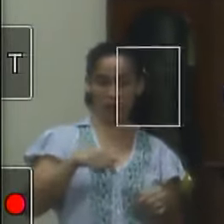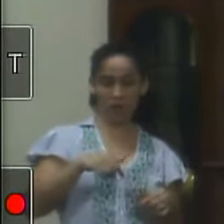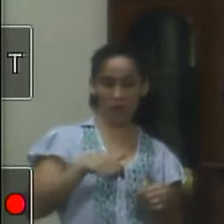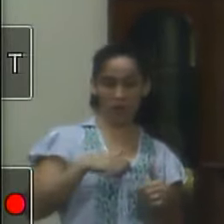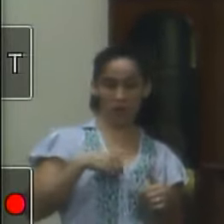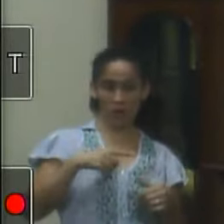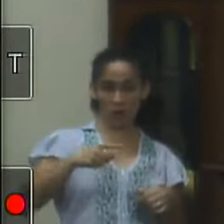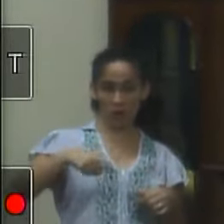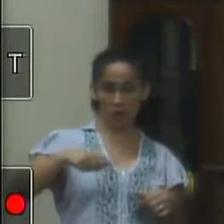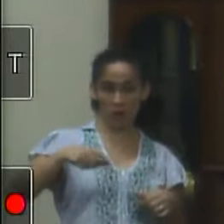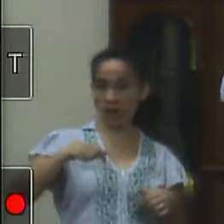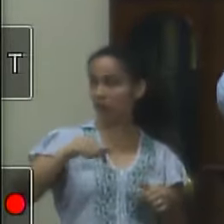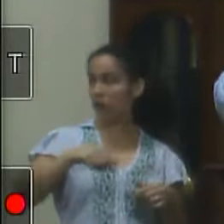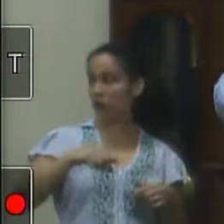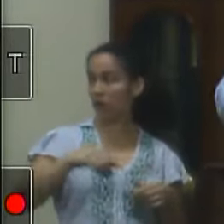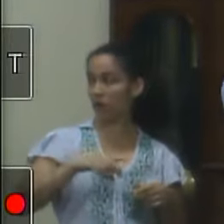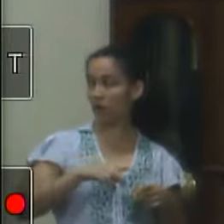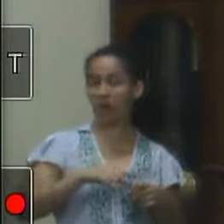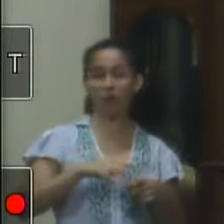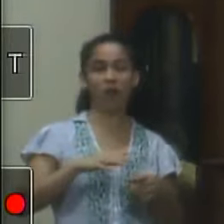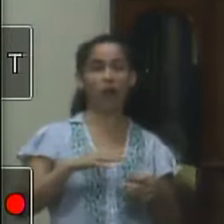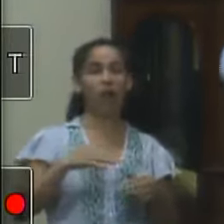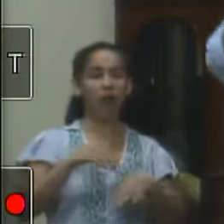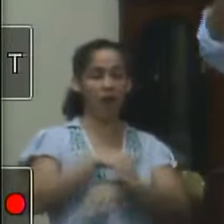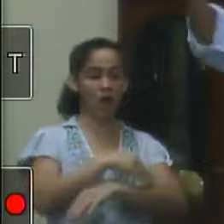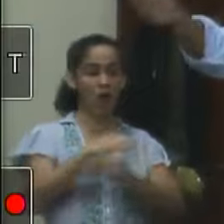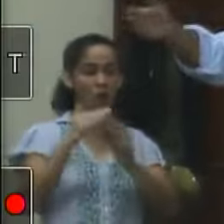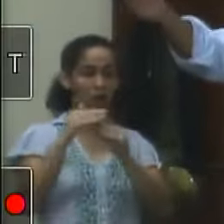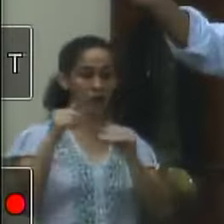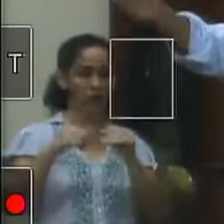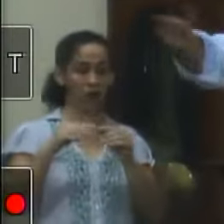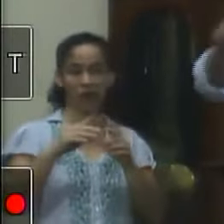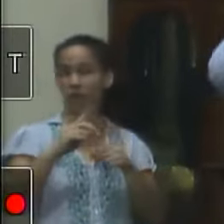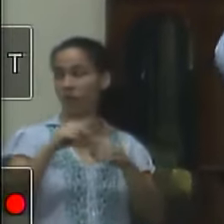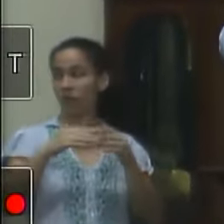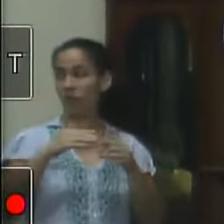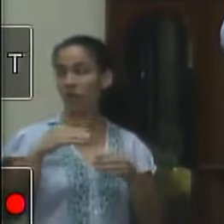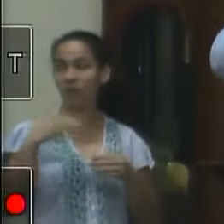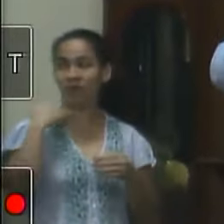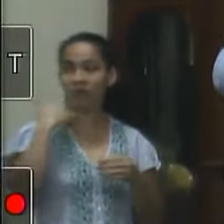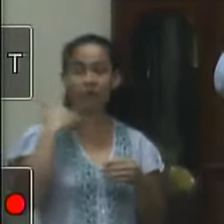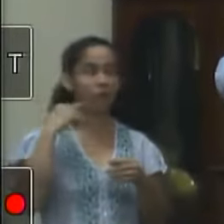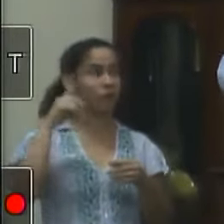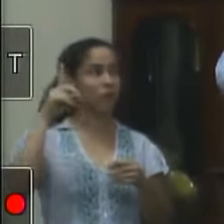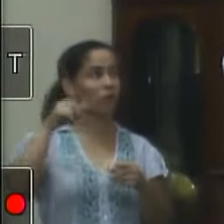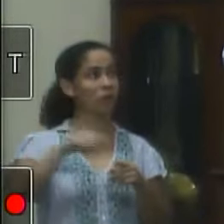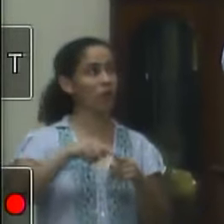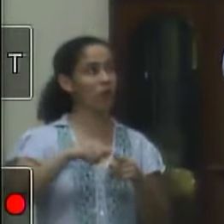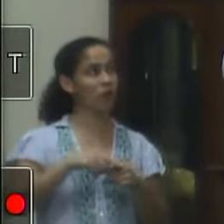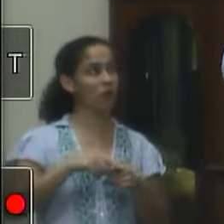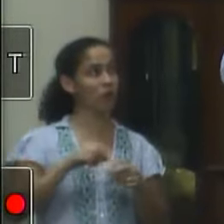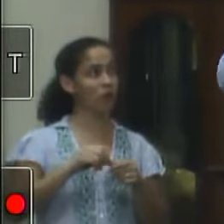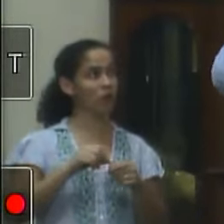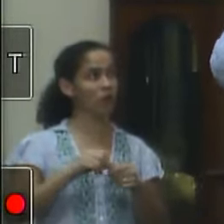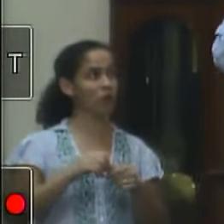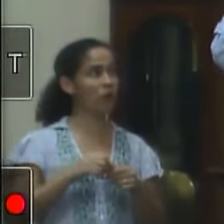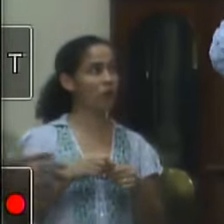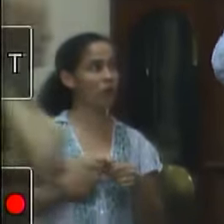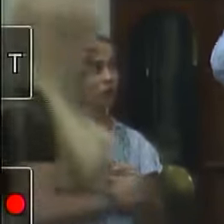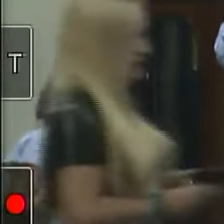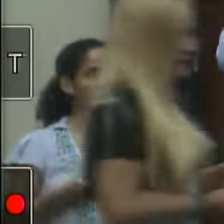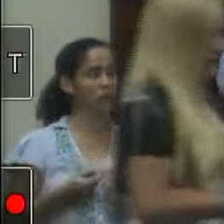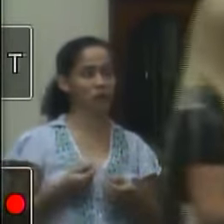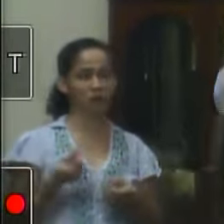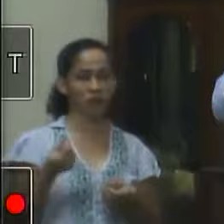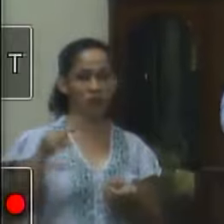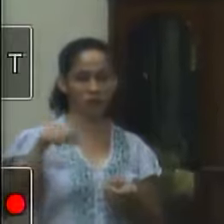tenho o cartão com o meu endereço aqui virador David tem o dele virador Silvio Rafael compramos fazemos a operação ou seja o